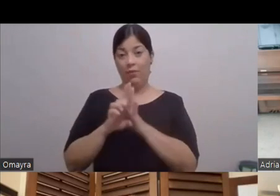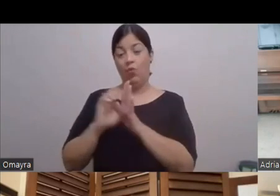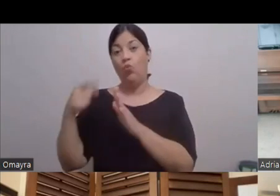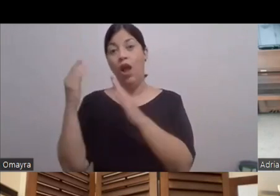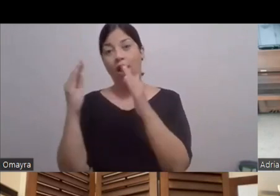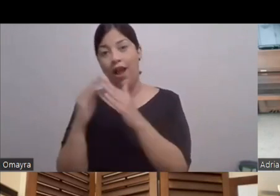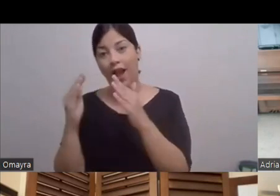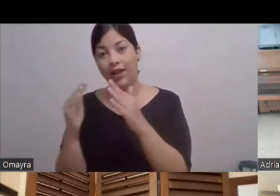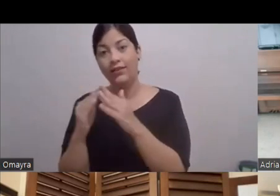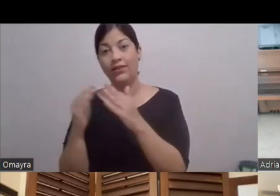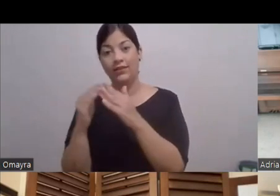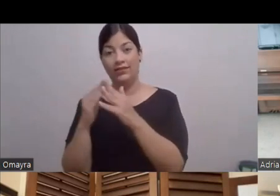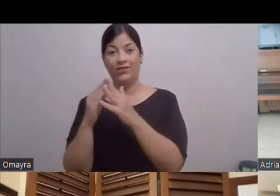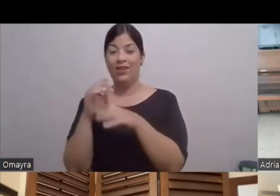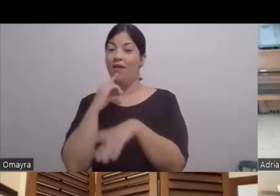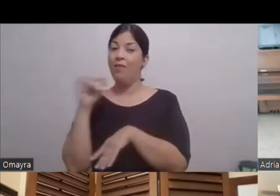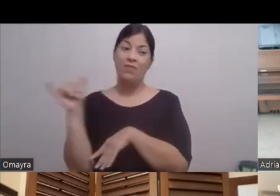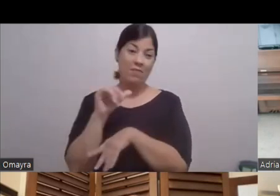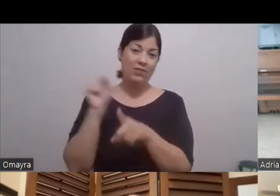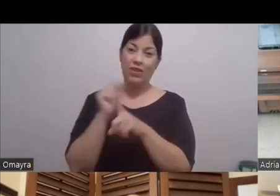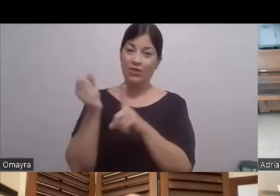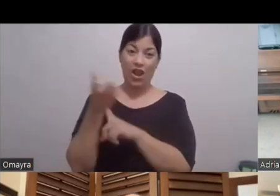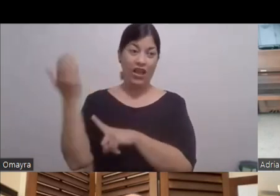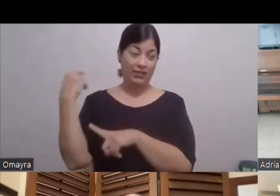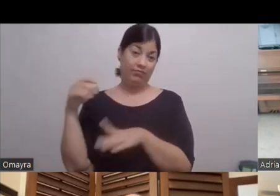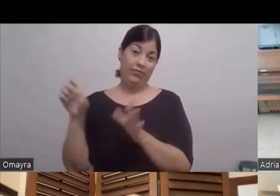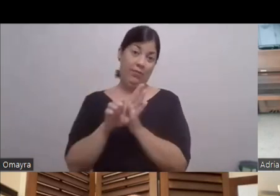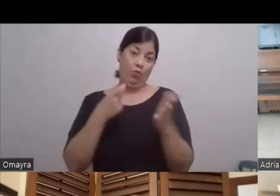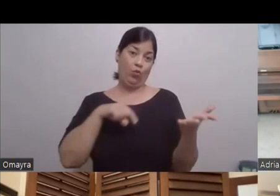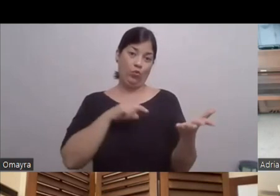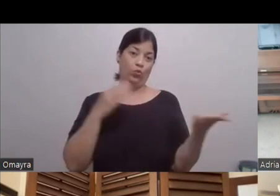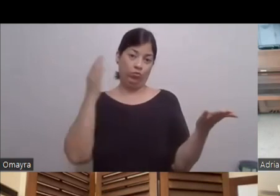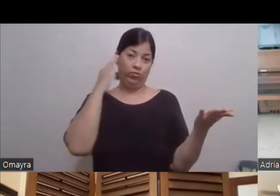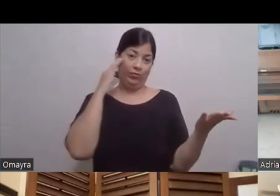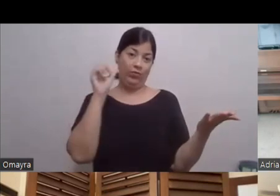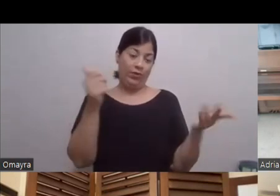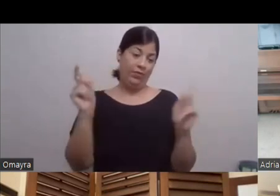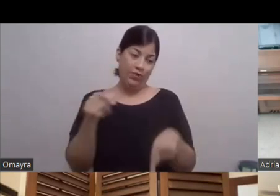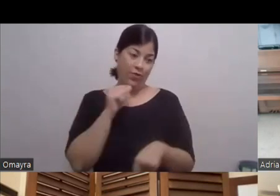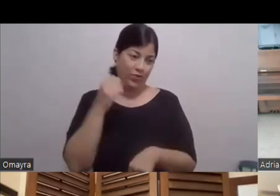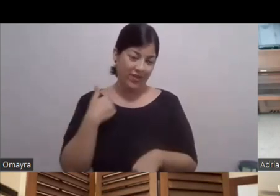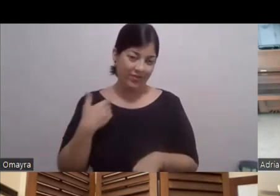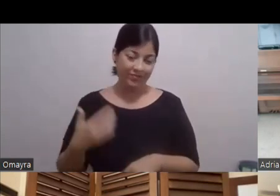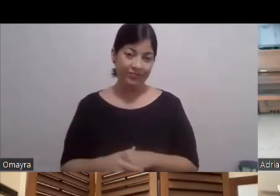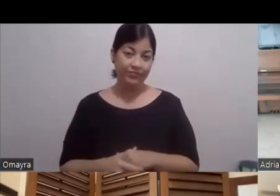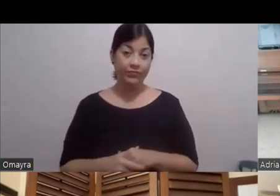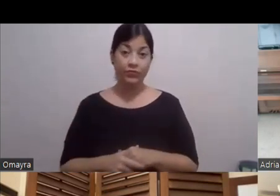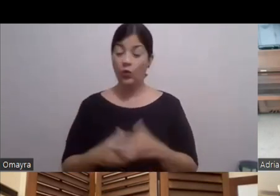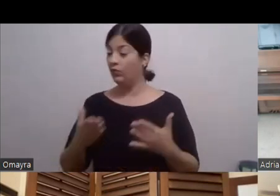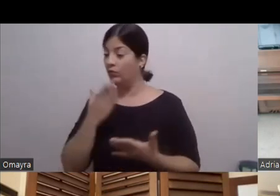Que tenemos nosotros Actualmente Por lo menos nosotros Porque sé que Hay otras personas Que quizás no las tienen O sea Tú olías Y eso